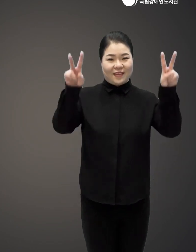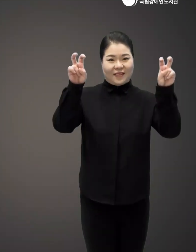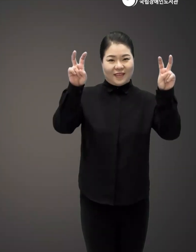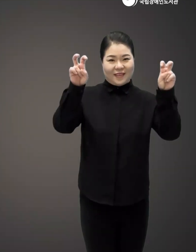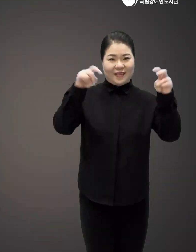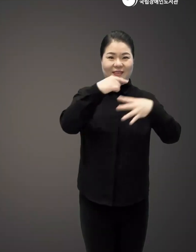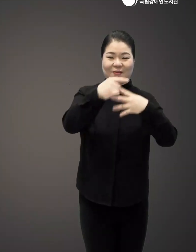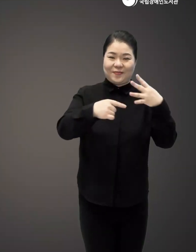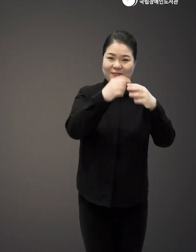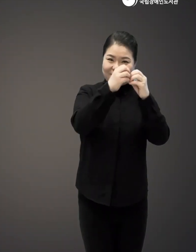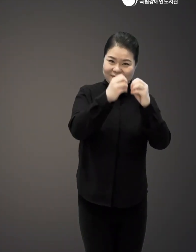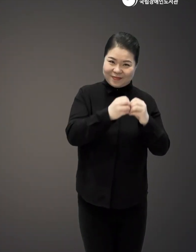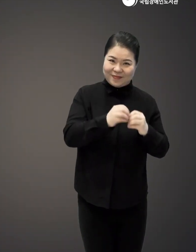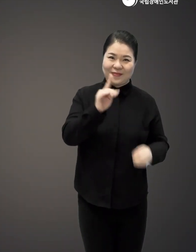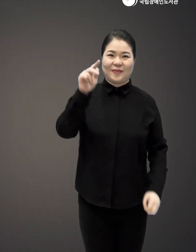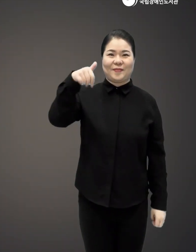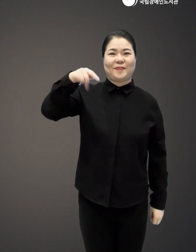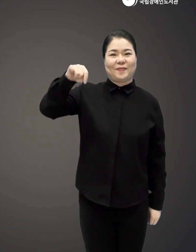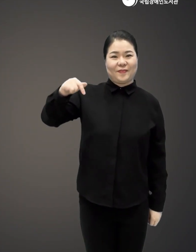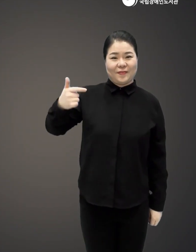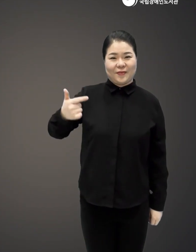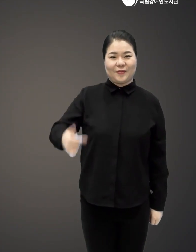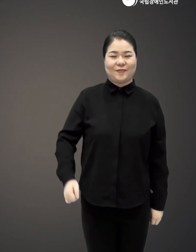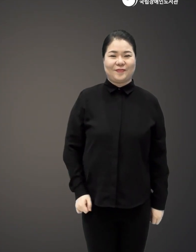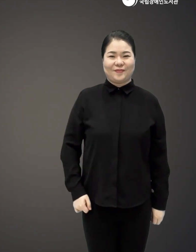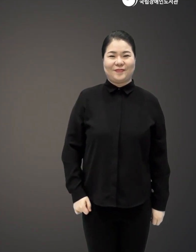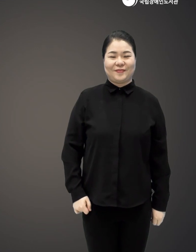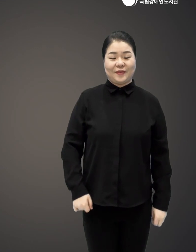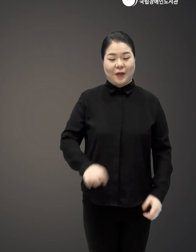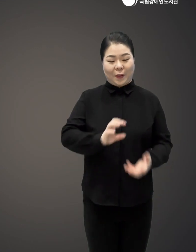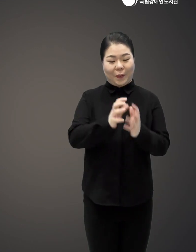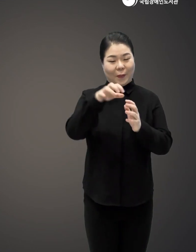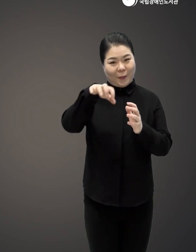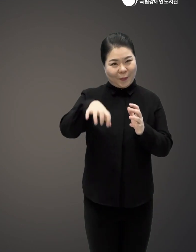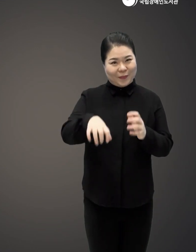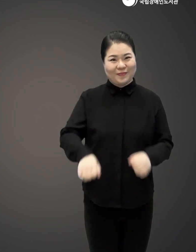계절산문 박준 정원에게